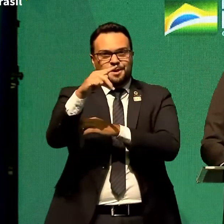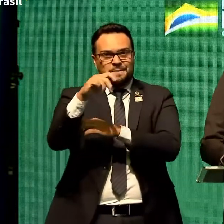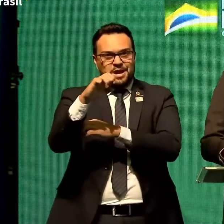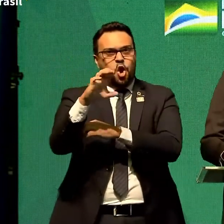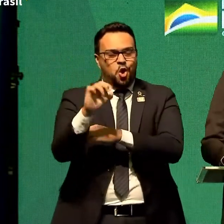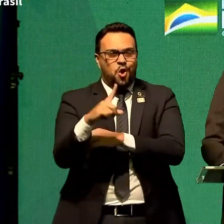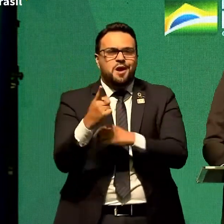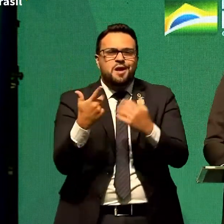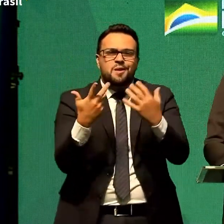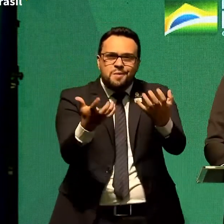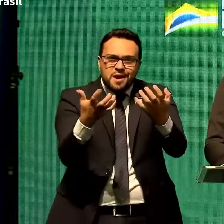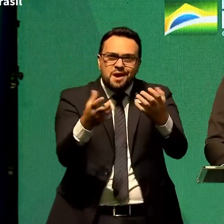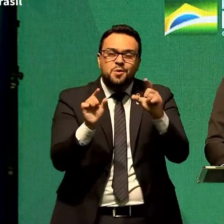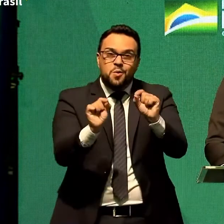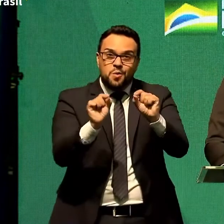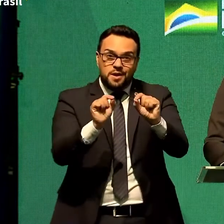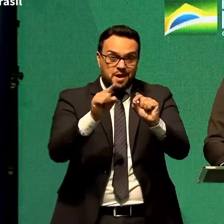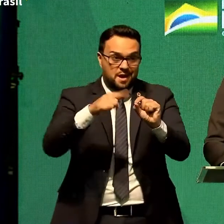seja